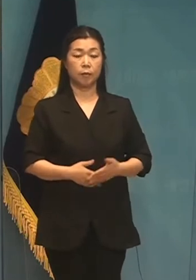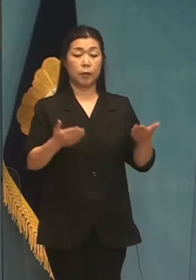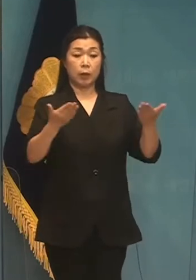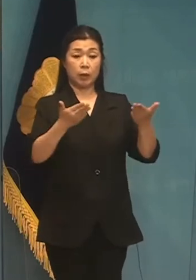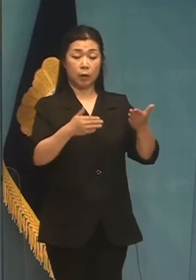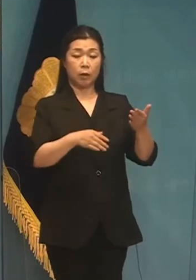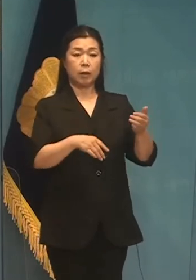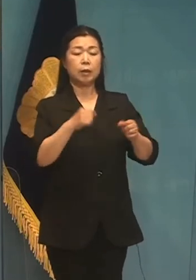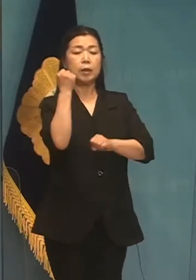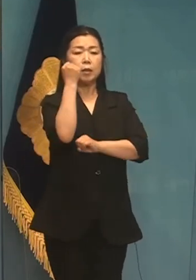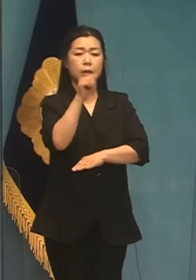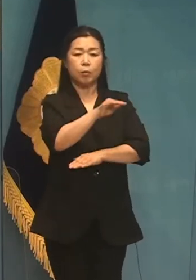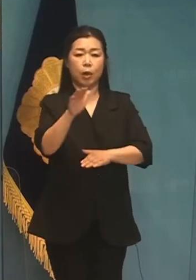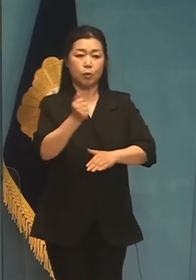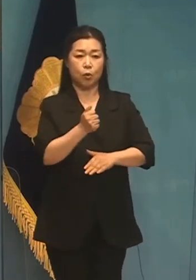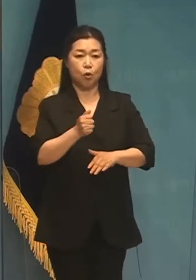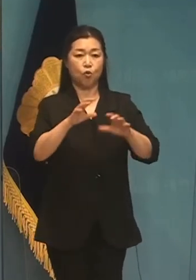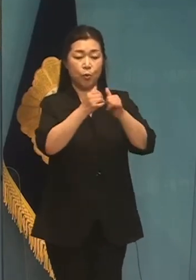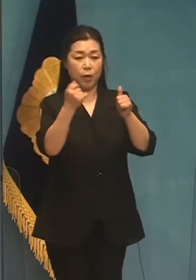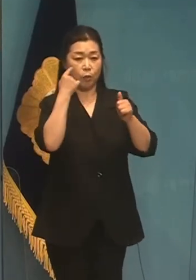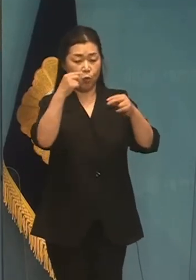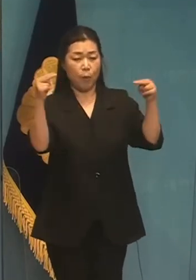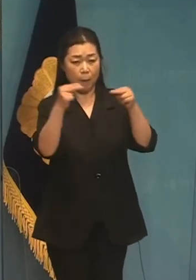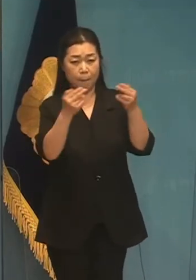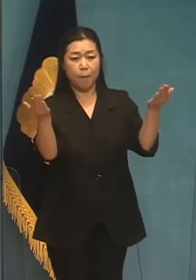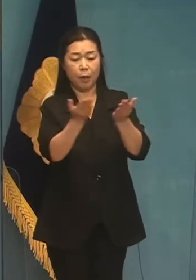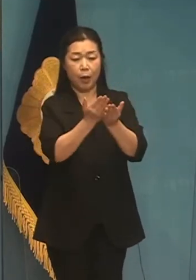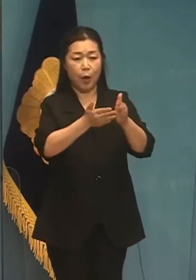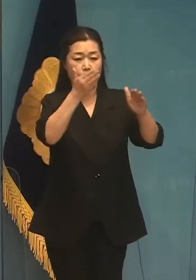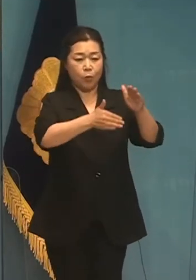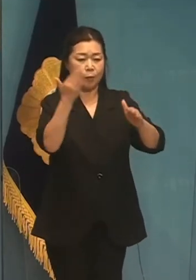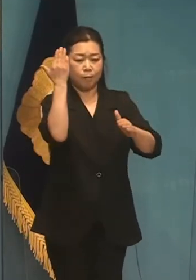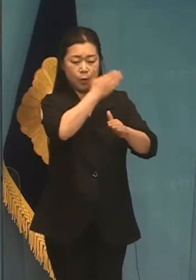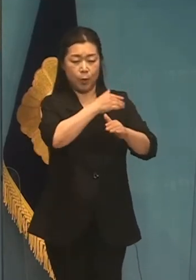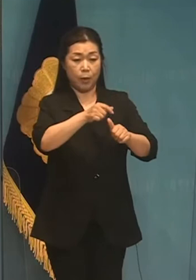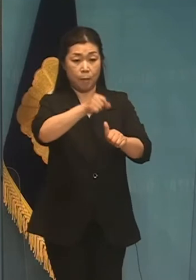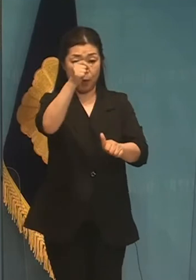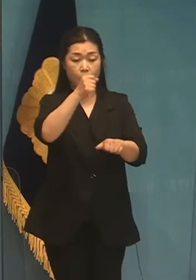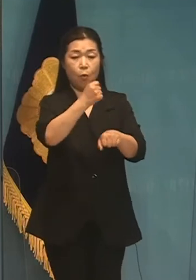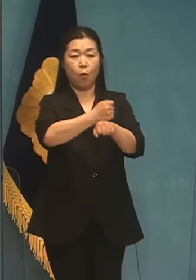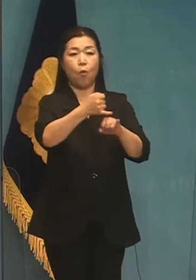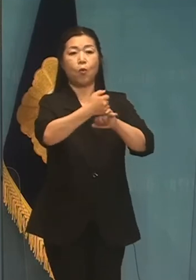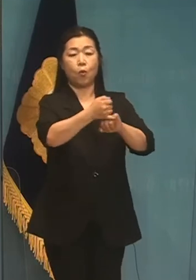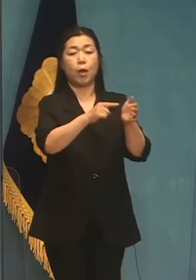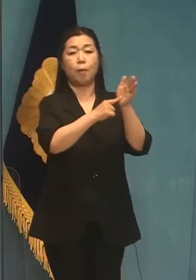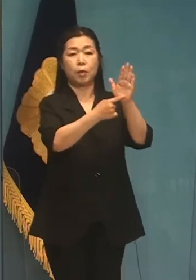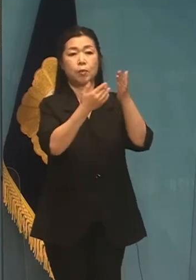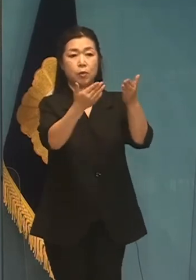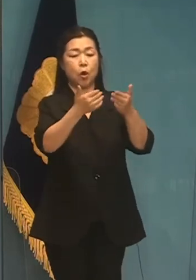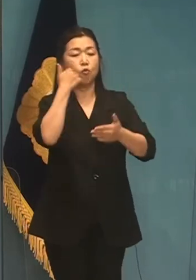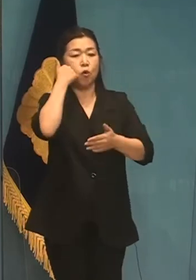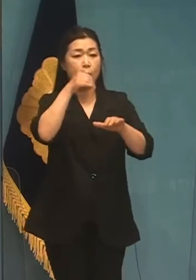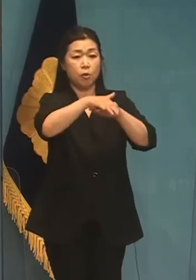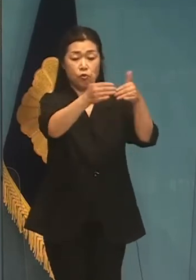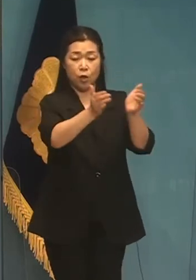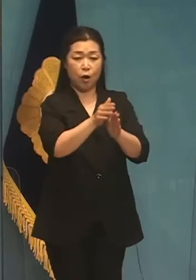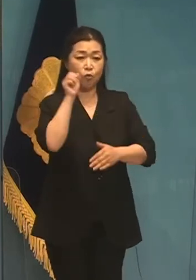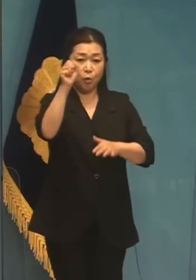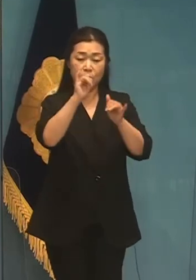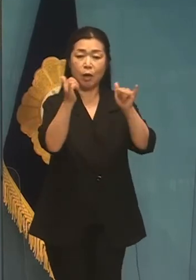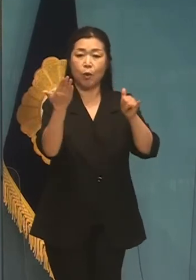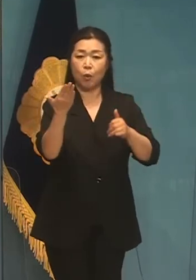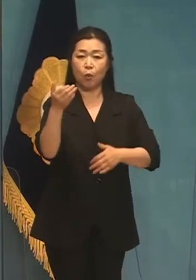바탕으로 국민의 눈높이에 걸러낸 공정으로 투명한 인사원칙을 공약으로 내버려 누가 민주당의 후보가 되고